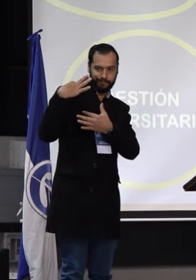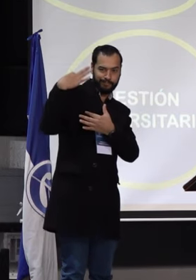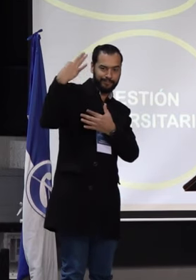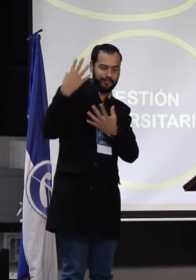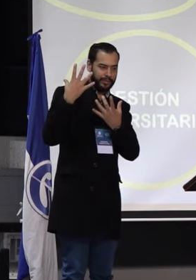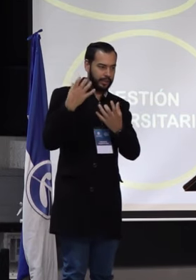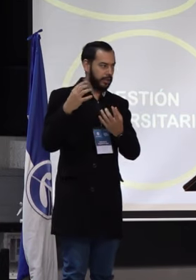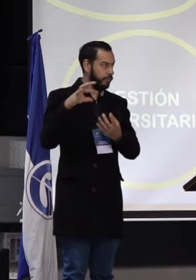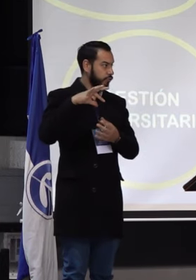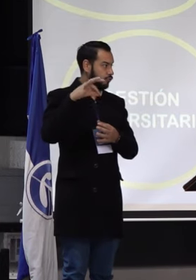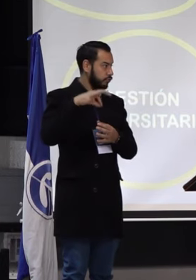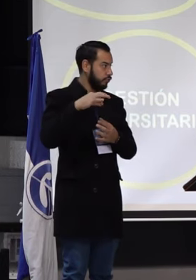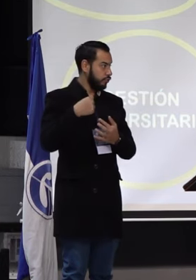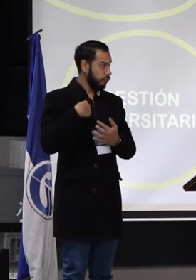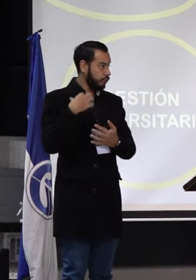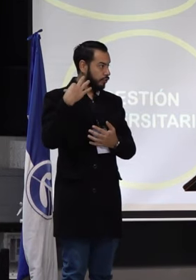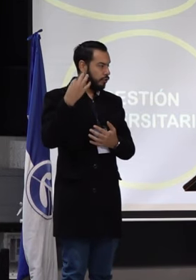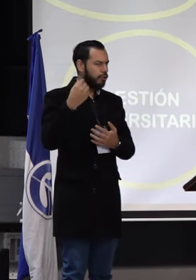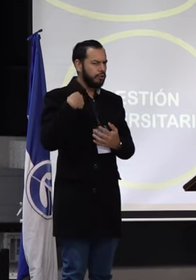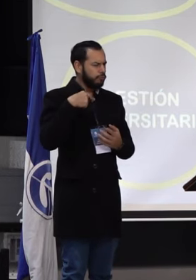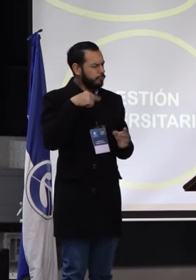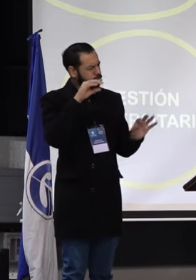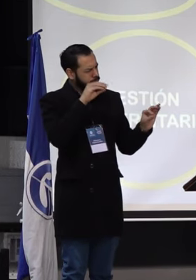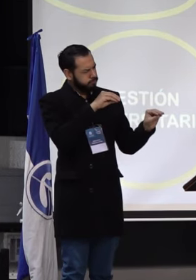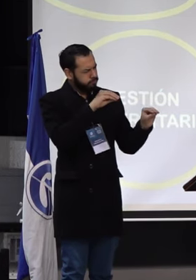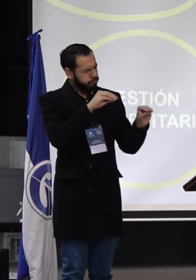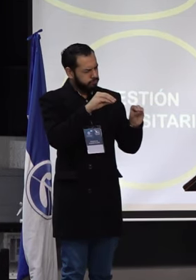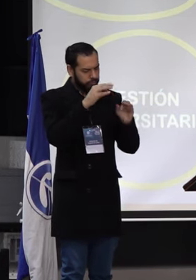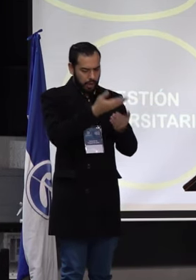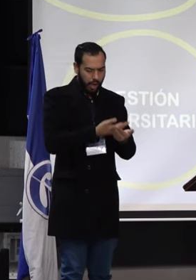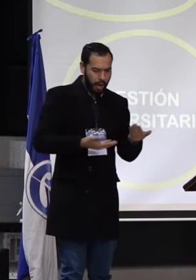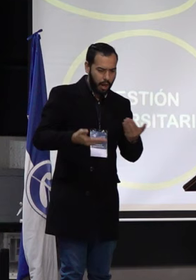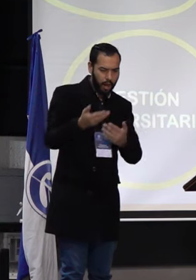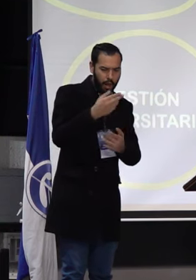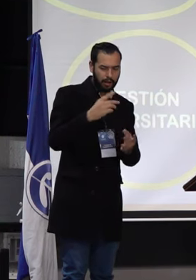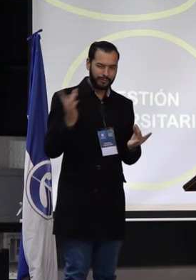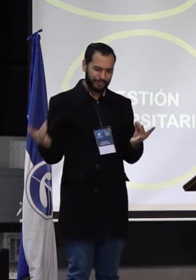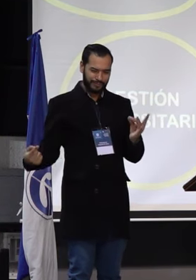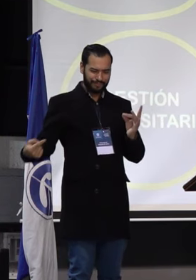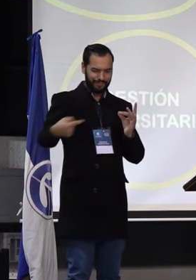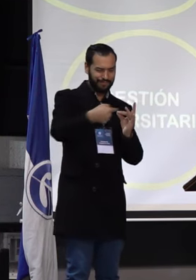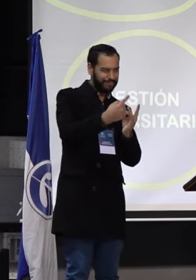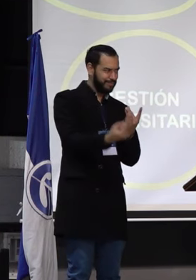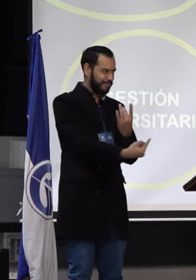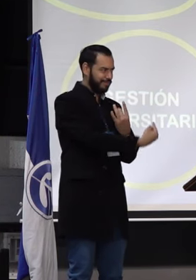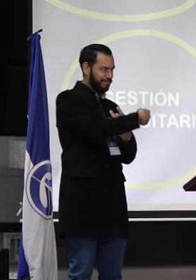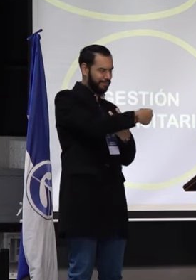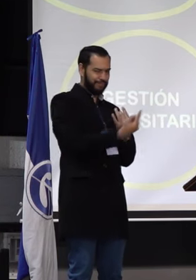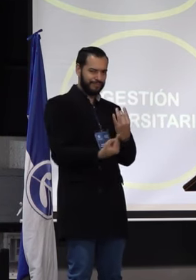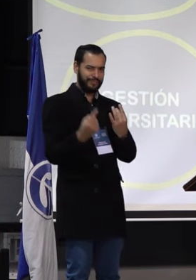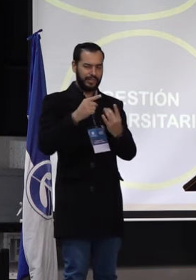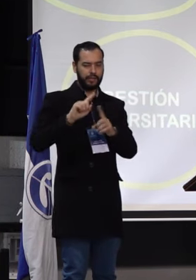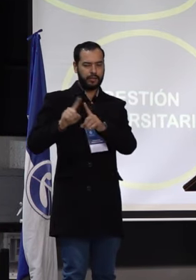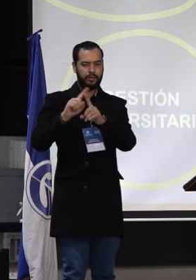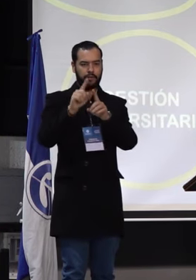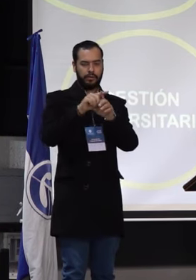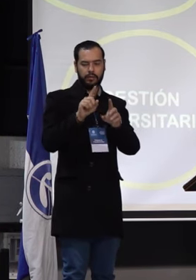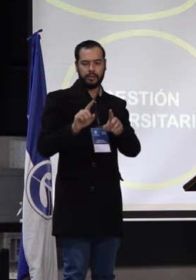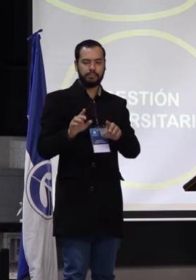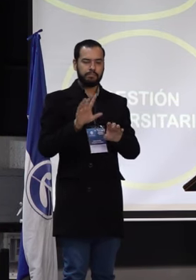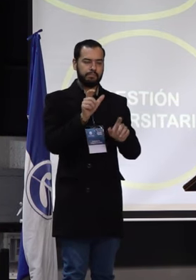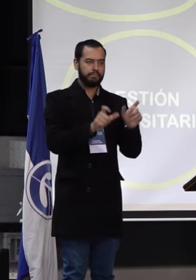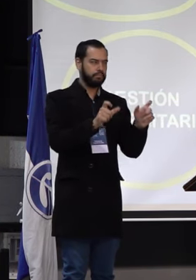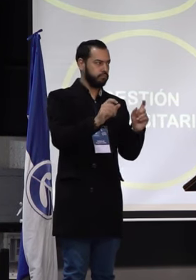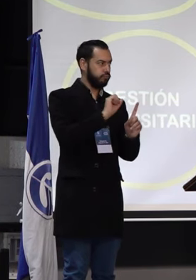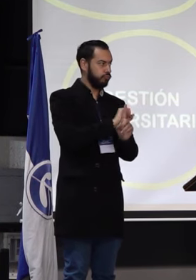enriquecedora en tanto hemos podido aglutinar y generar un escenario de convergencia de diferentes sectores sociales que de alguna manera no se habían encontrado